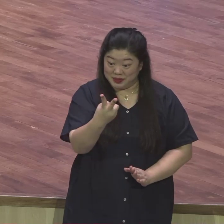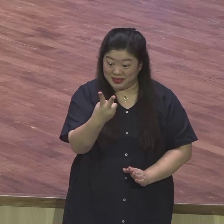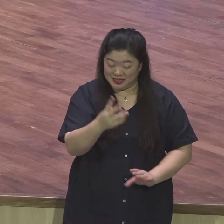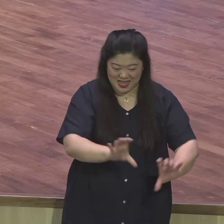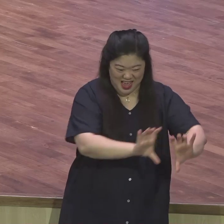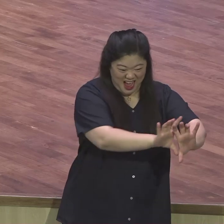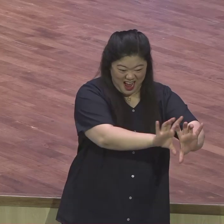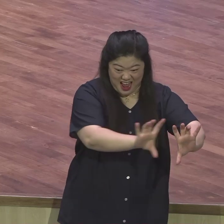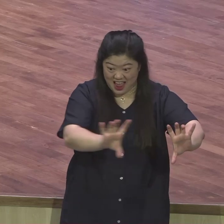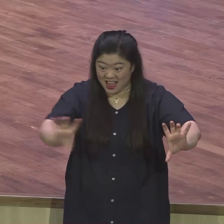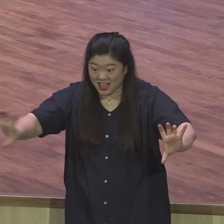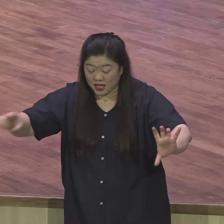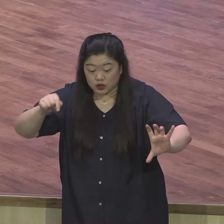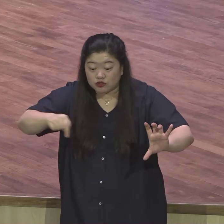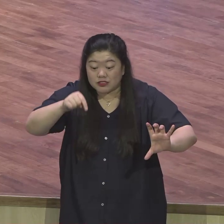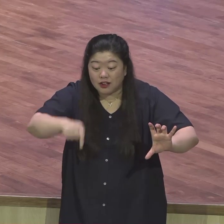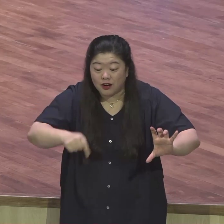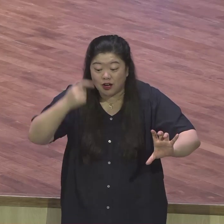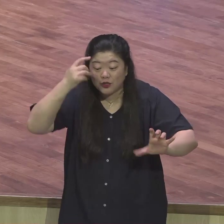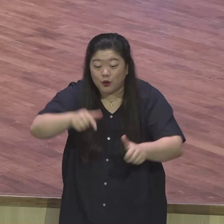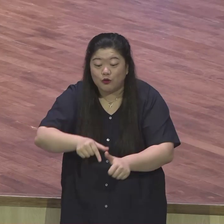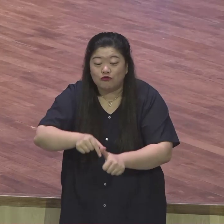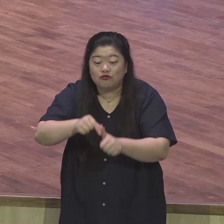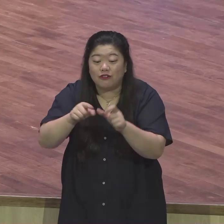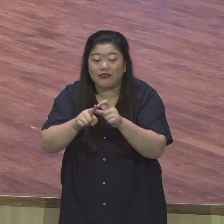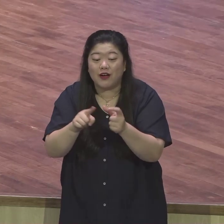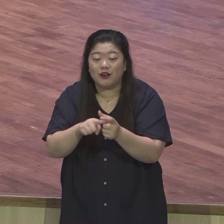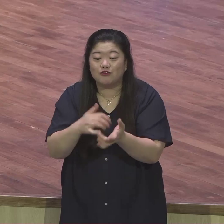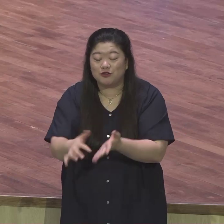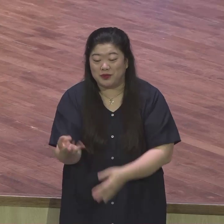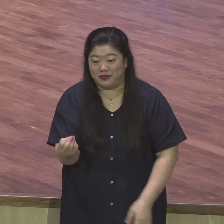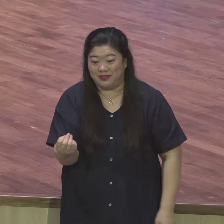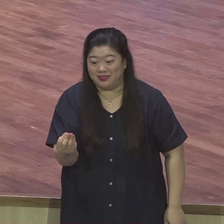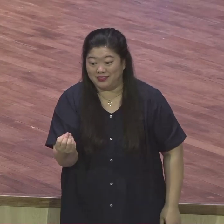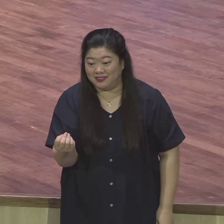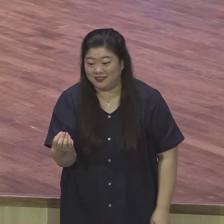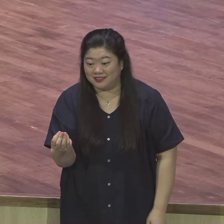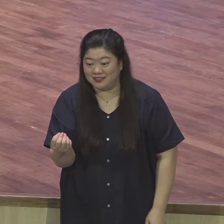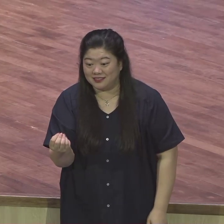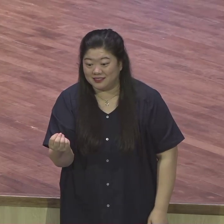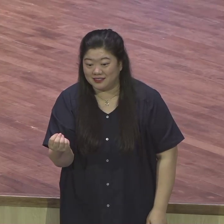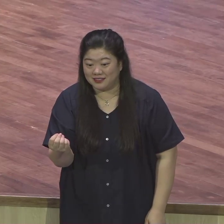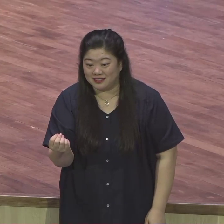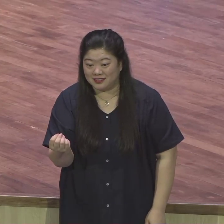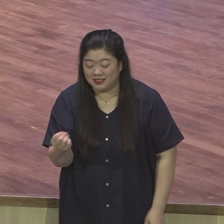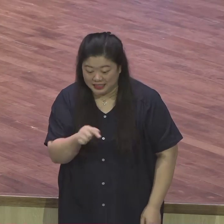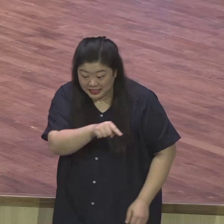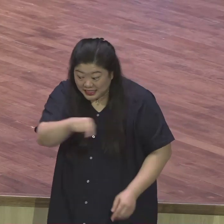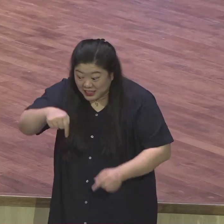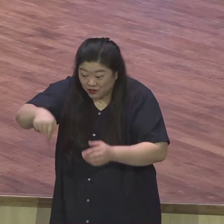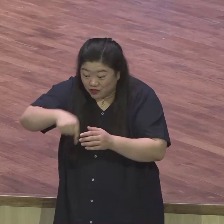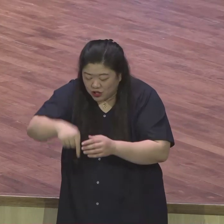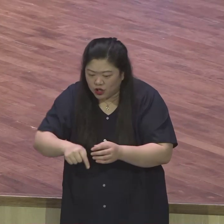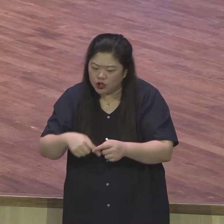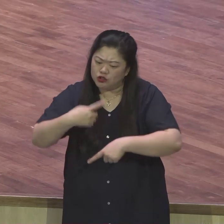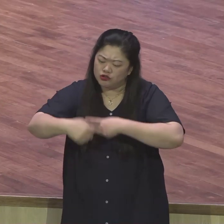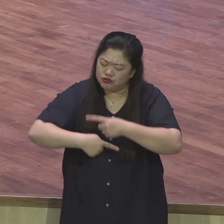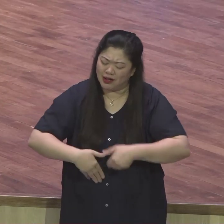내가 이 132권의 400페이지에 내가 하는 말 중에 얼마나 많은 생명 살리는 말 소망을 주는